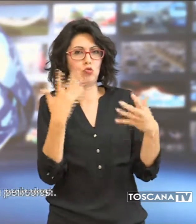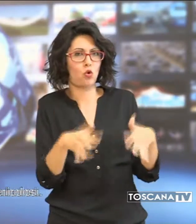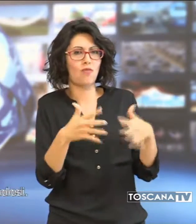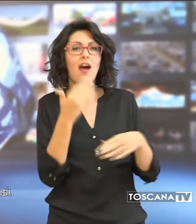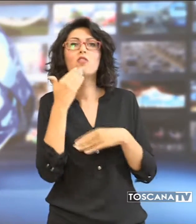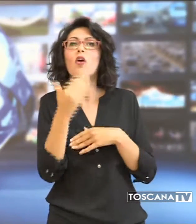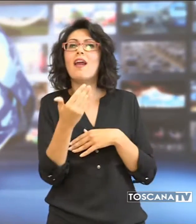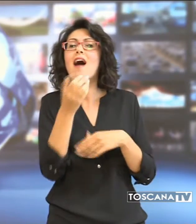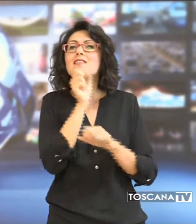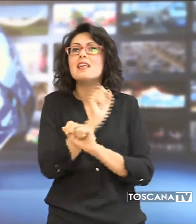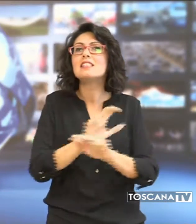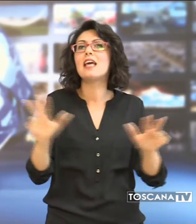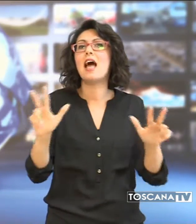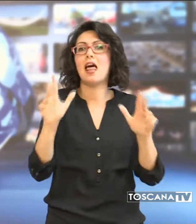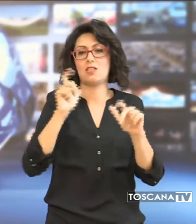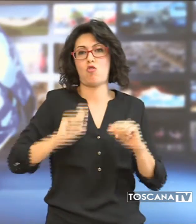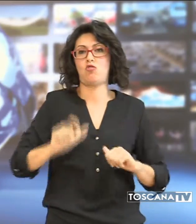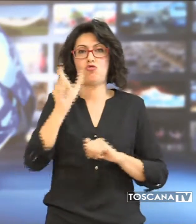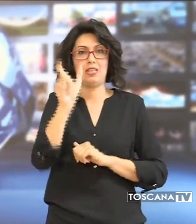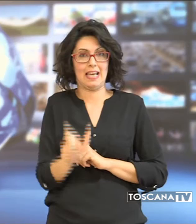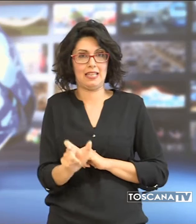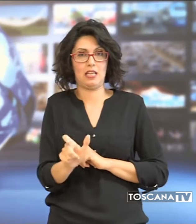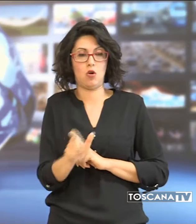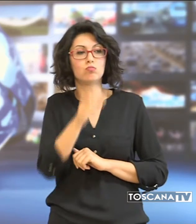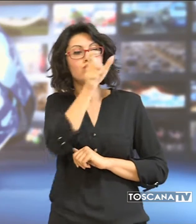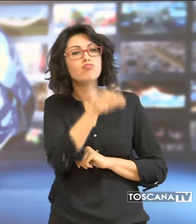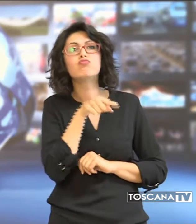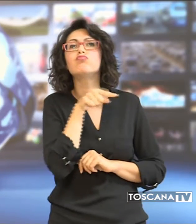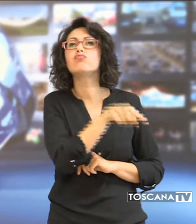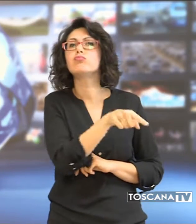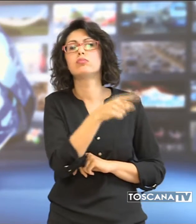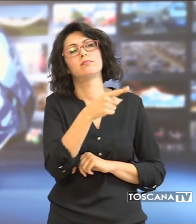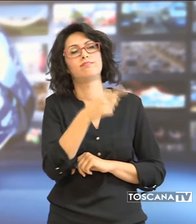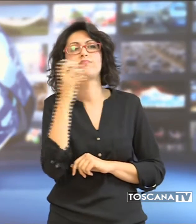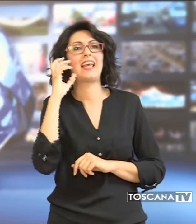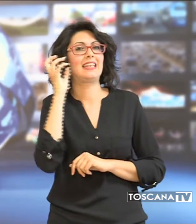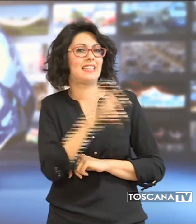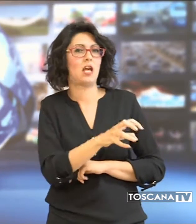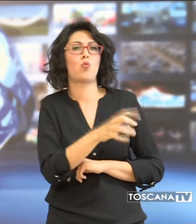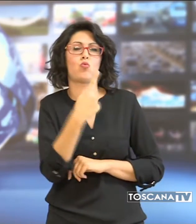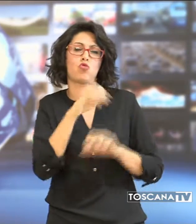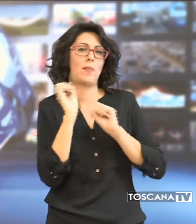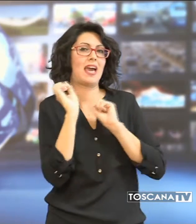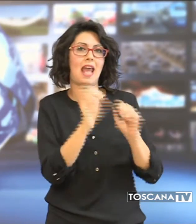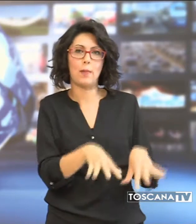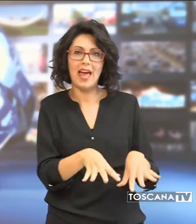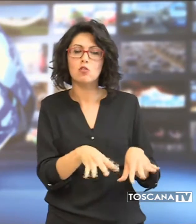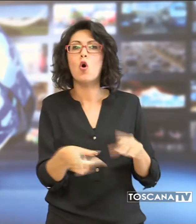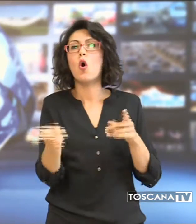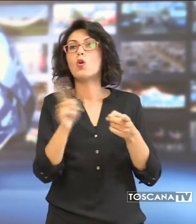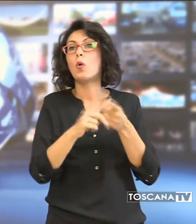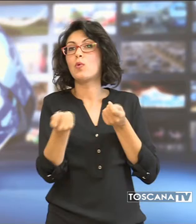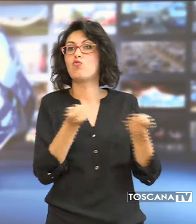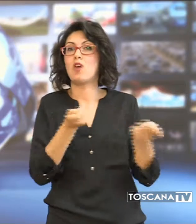alla segnalazione di un cittadino. Nei suoi confronti è scattata una denuncia per abbandono e gestione